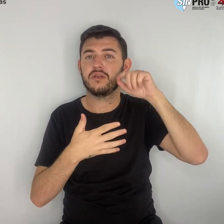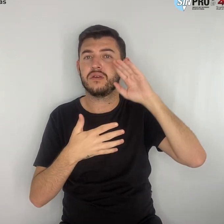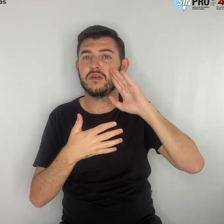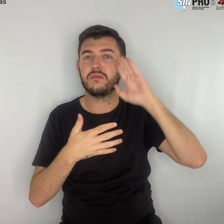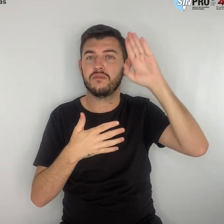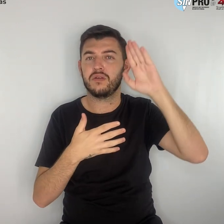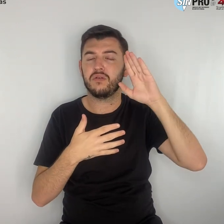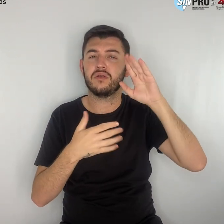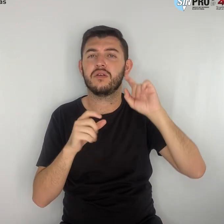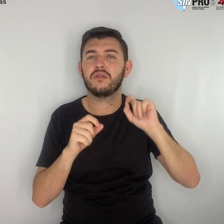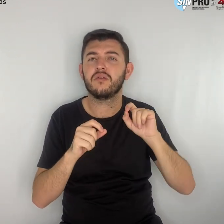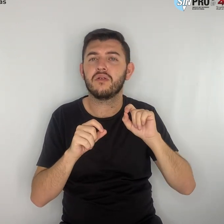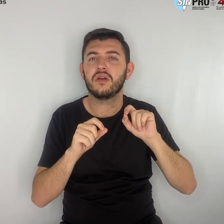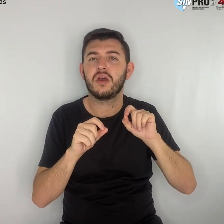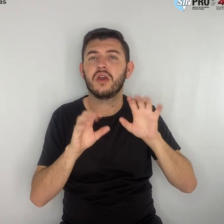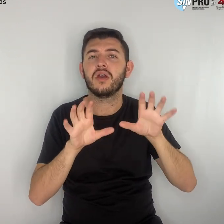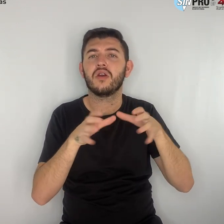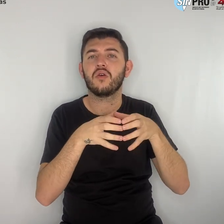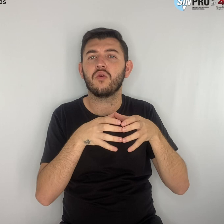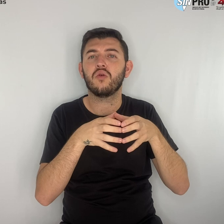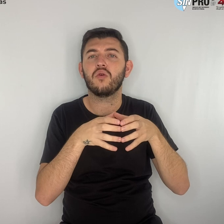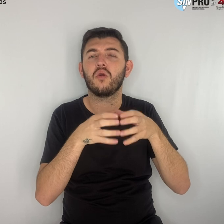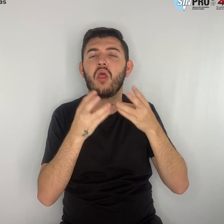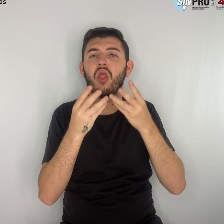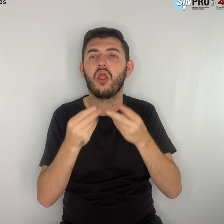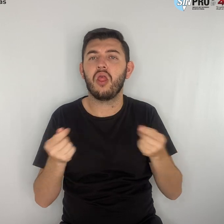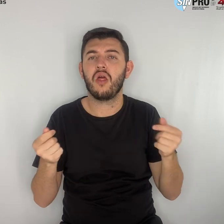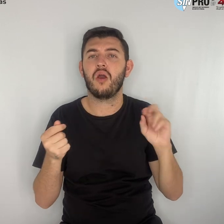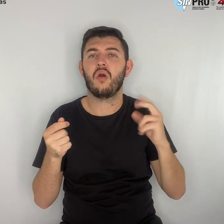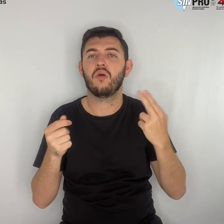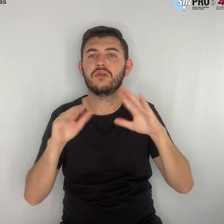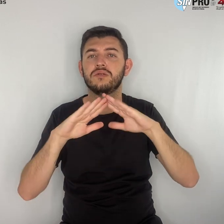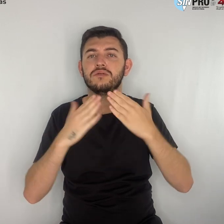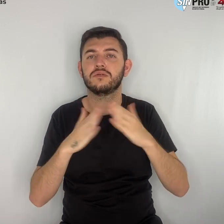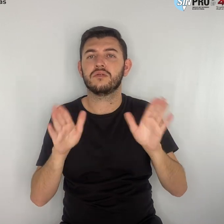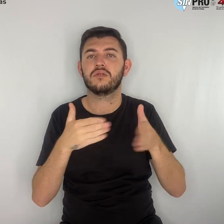turmas e escolas para melhorar a nota no IDEB.